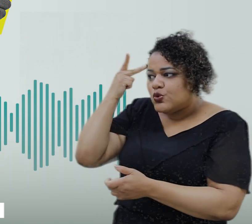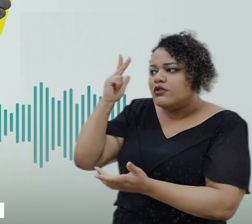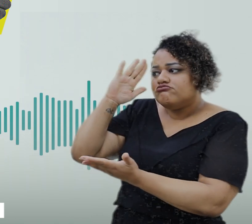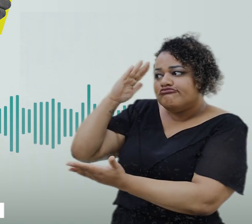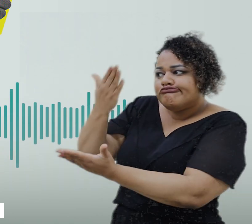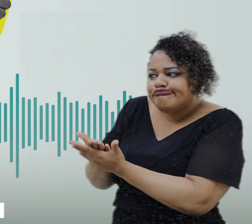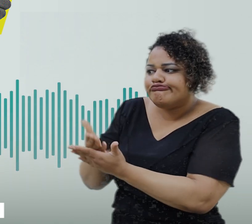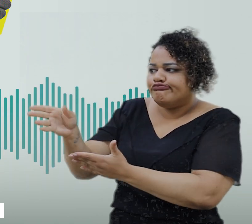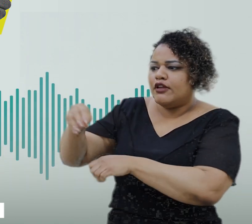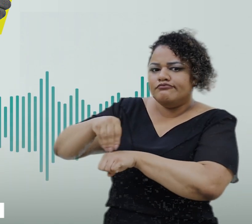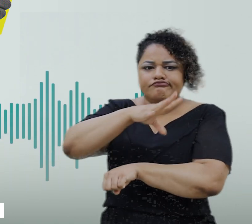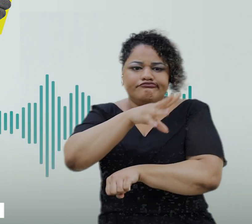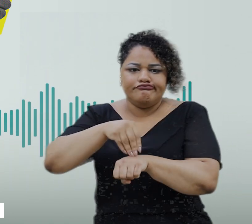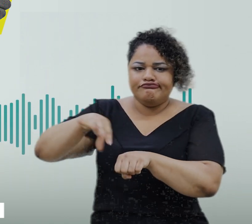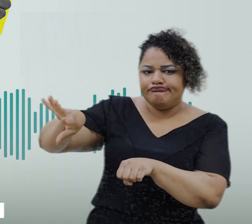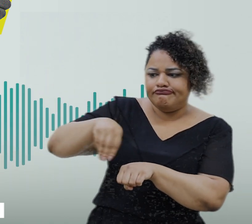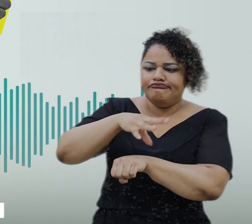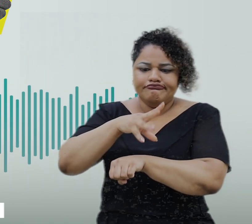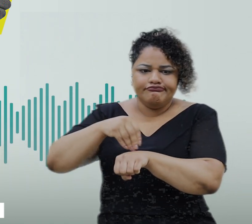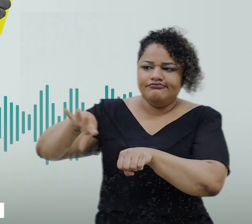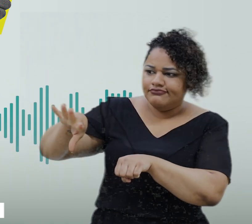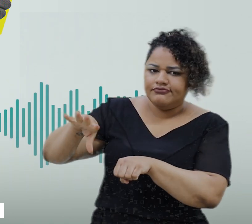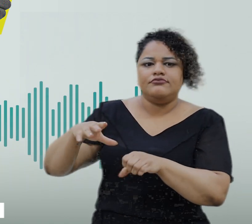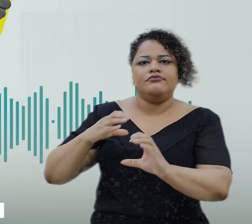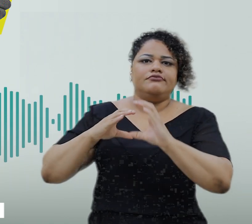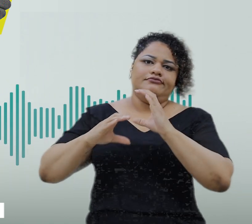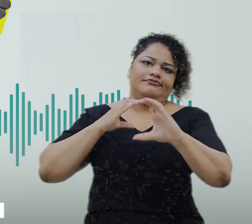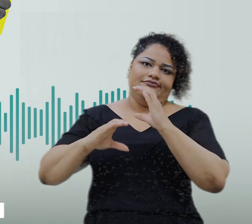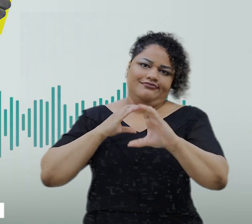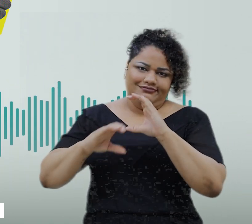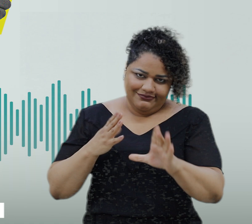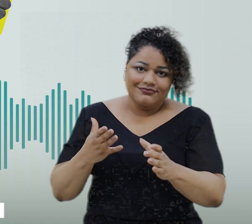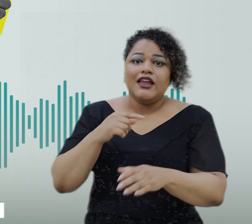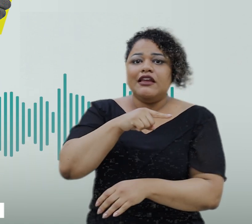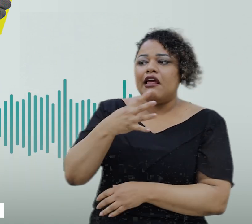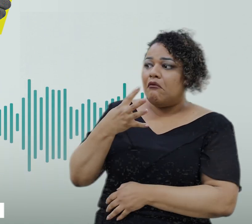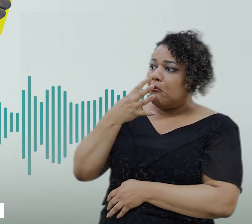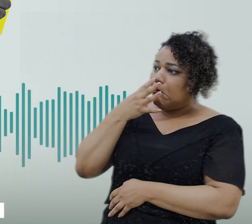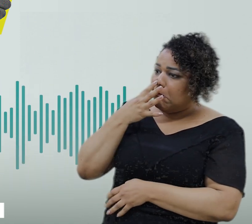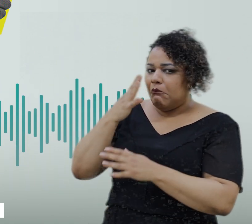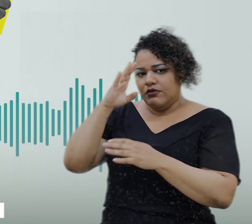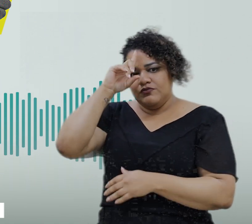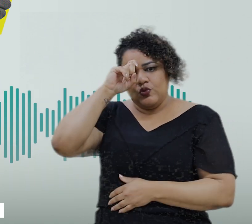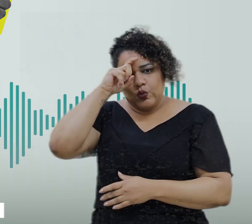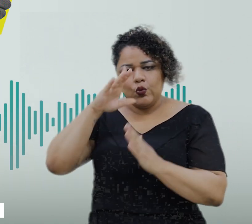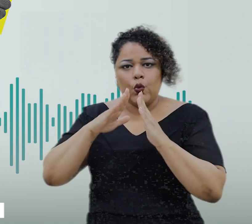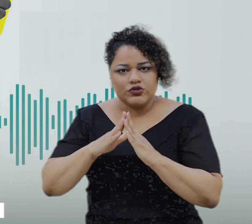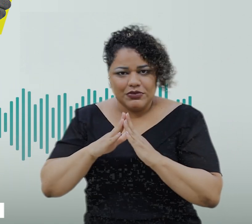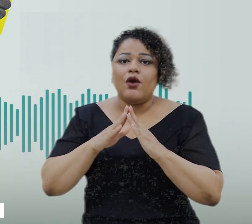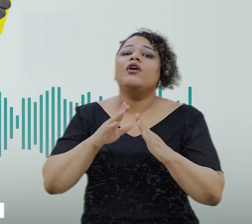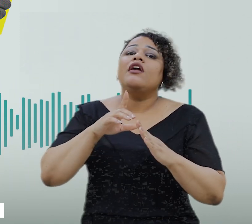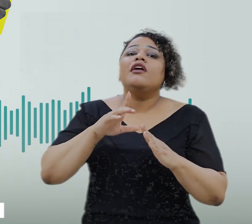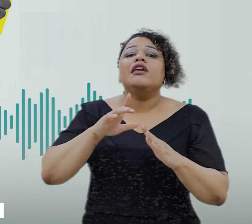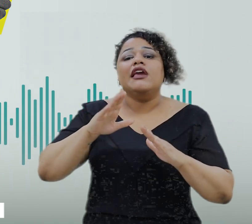confiar para passar o que eles querem dizer. O assunto ficou muito encantado com o hospital. E o mais legal foi a